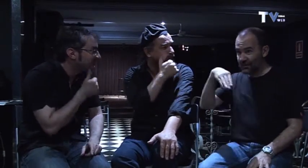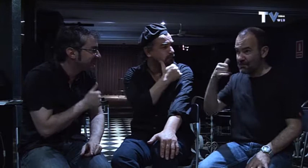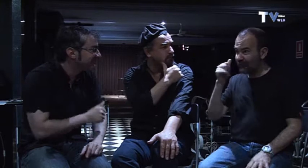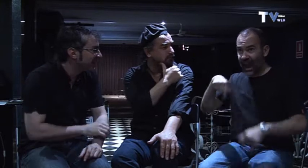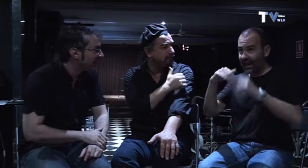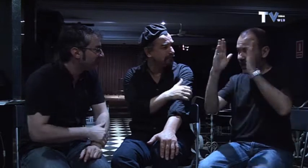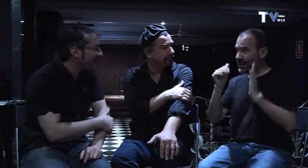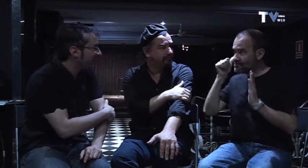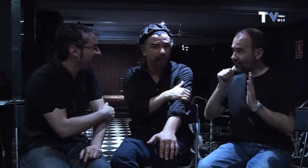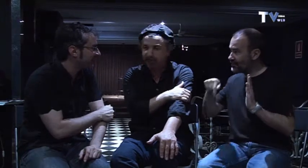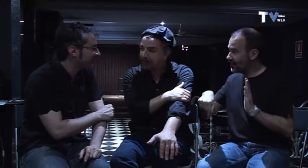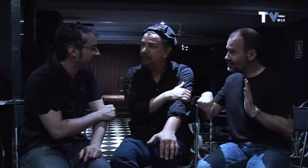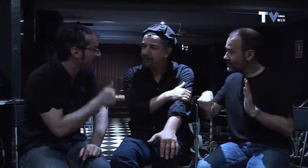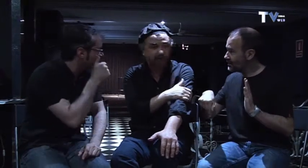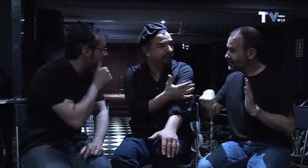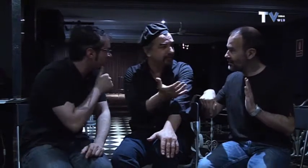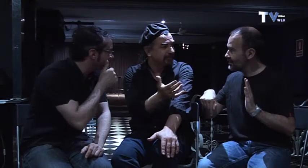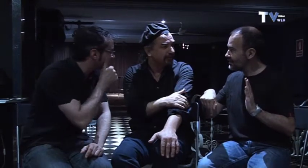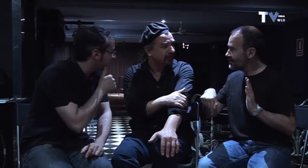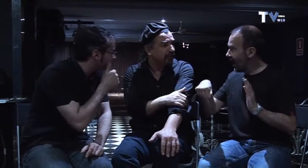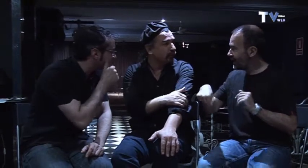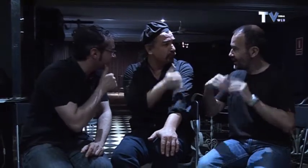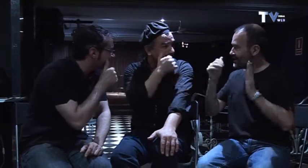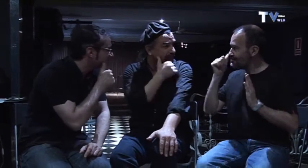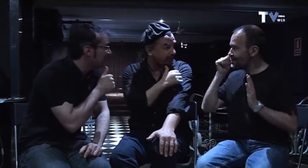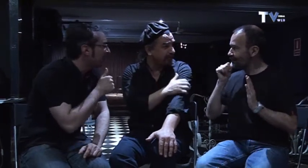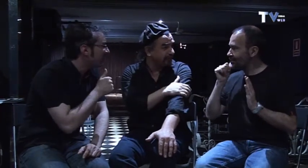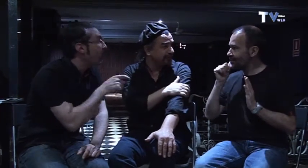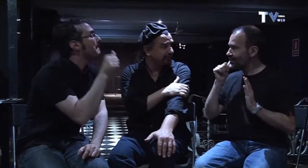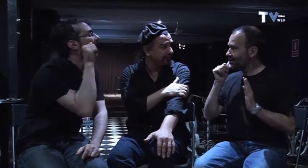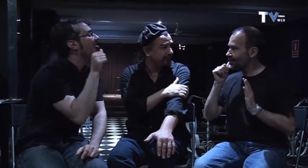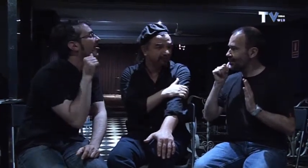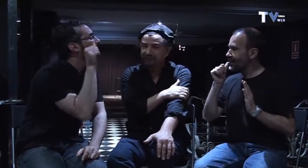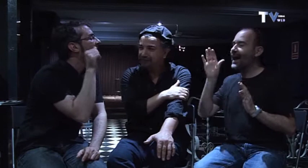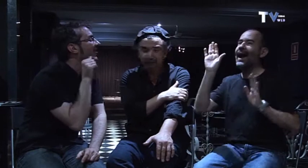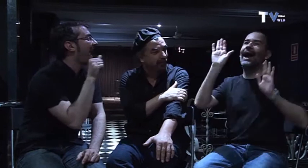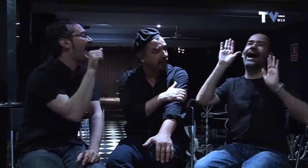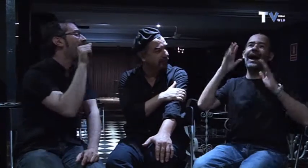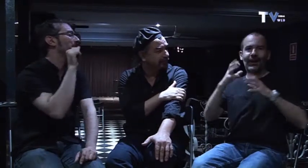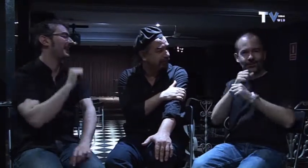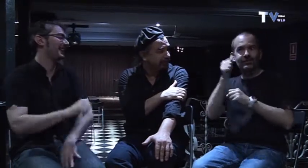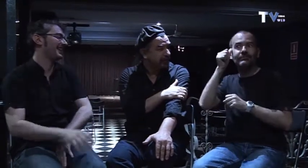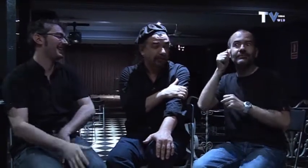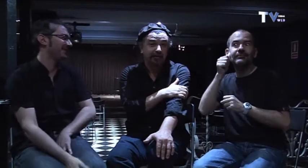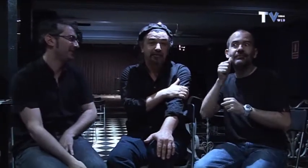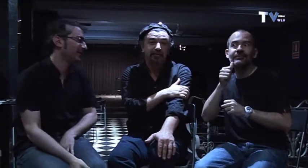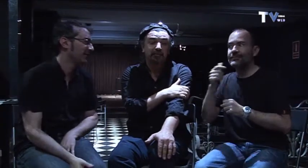embarazada es magia esto que es embarazada ah embarazada todo